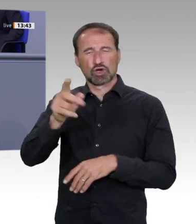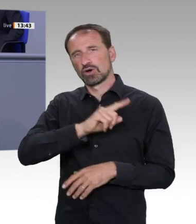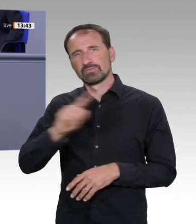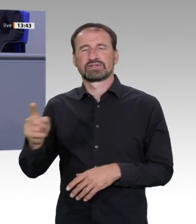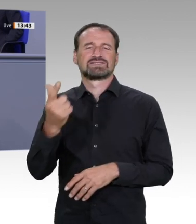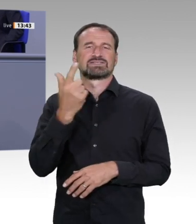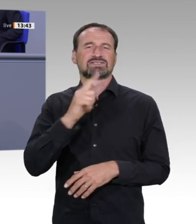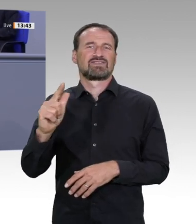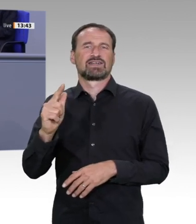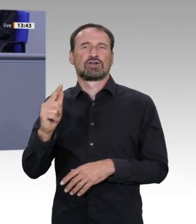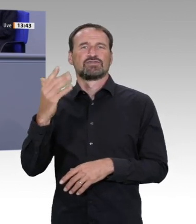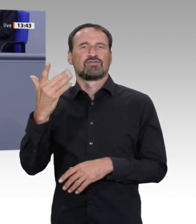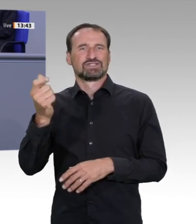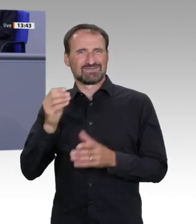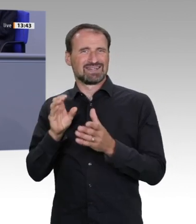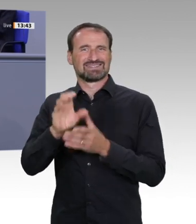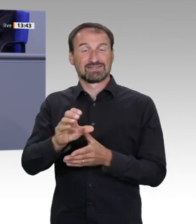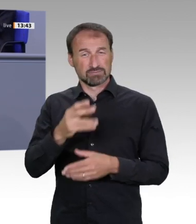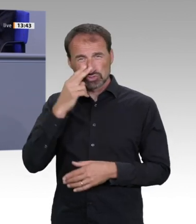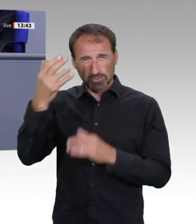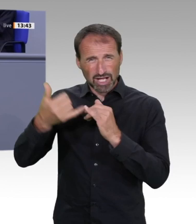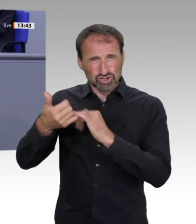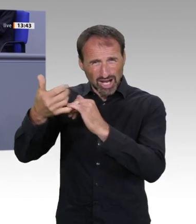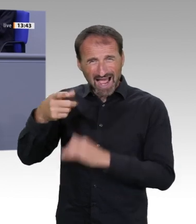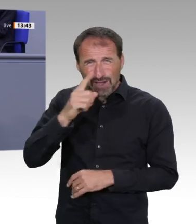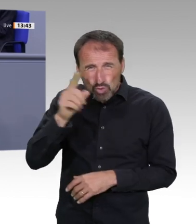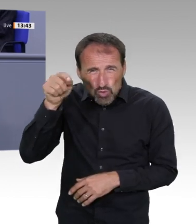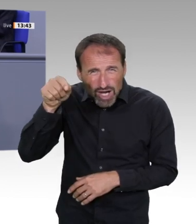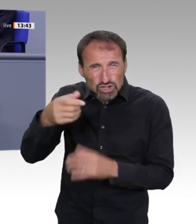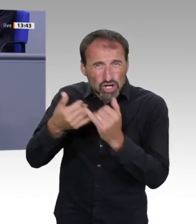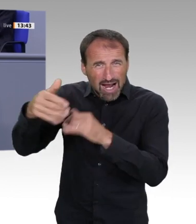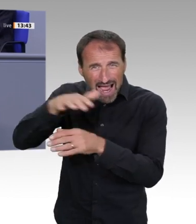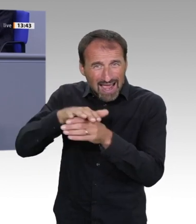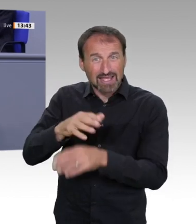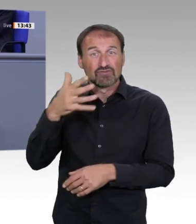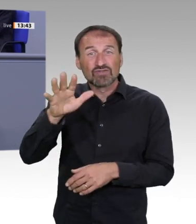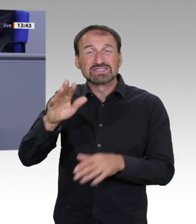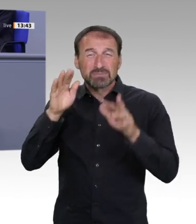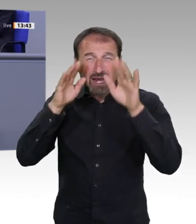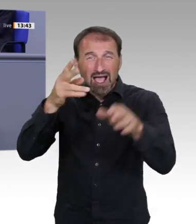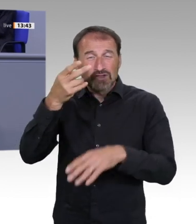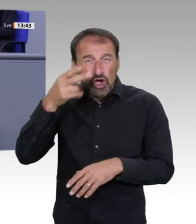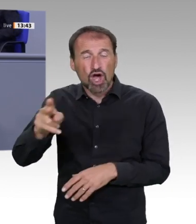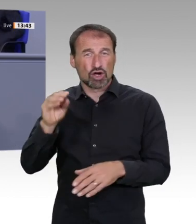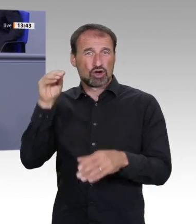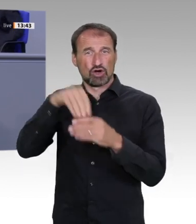Jürgen Schmidbauer vertreten die Ansicht, dass nur in dieser räumlichen Bündelung die für die Spitzenforschung